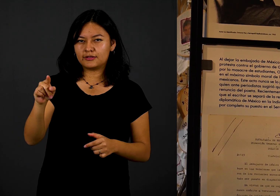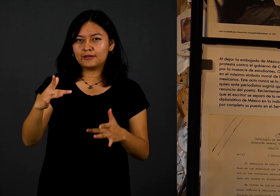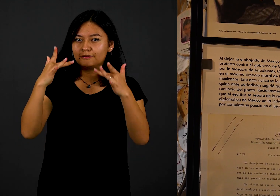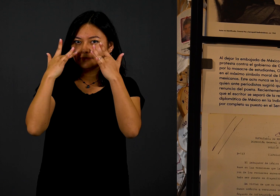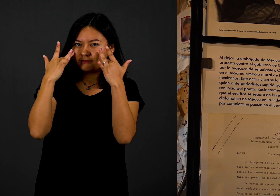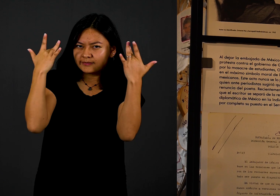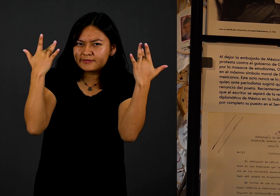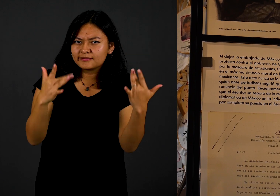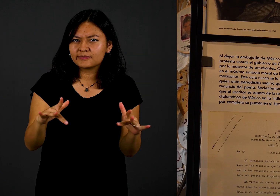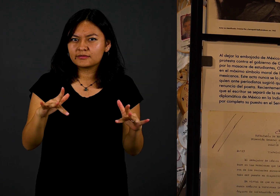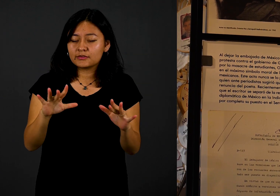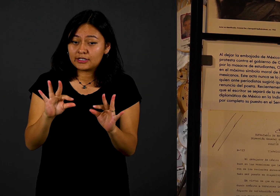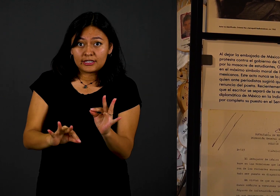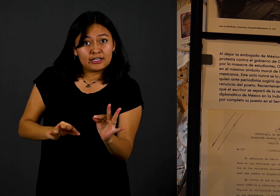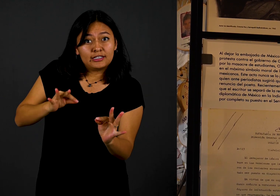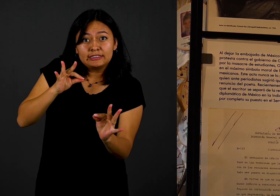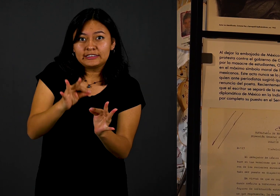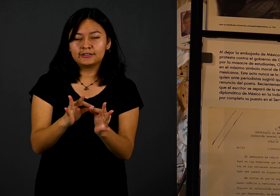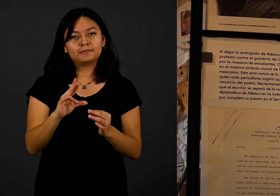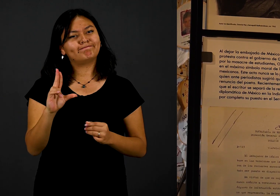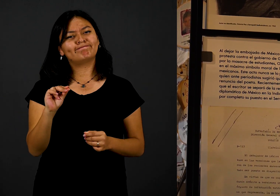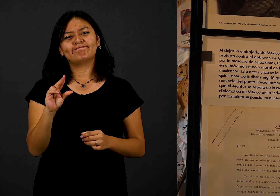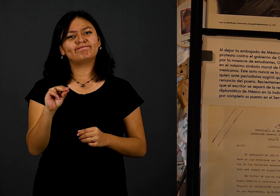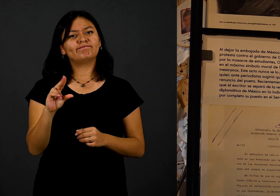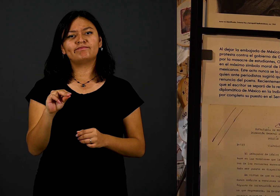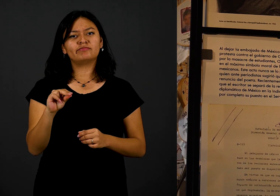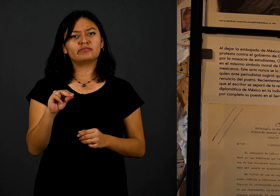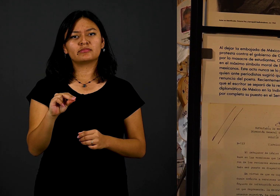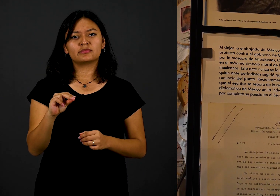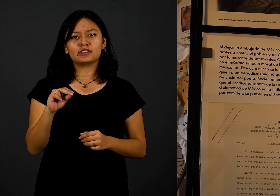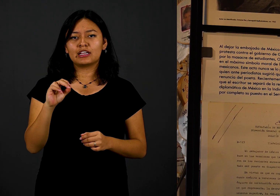embajada de la India, pero continuó como un funcionario del gobierno.